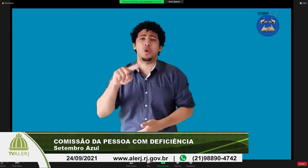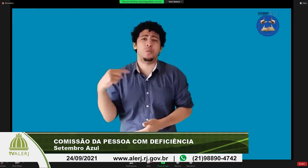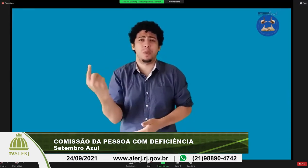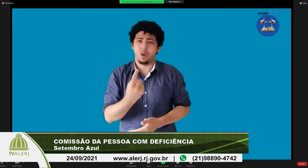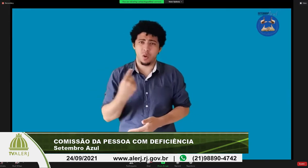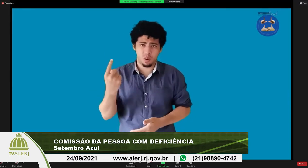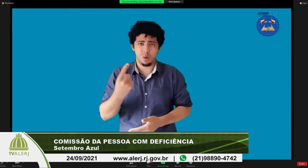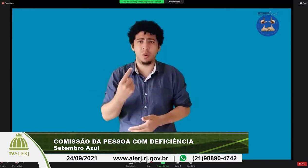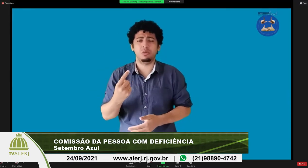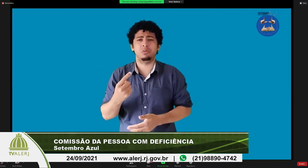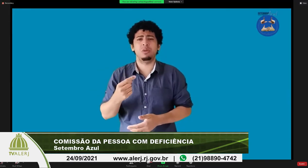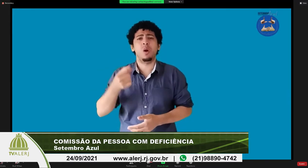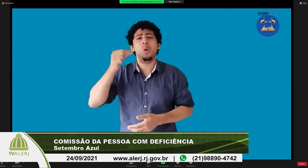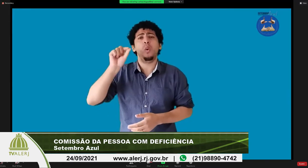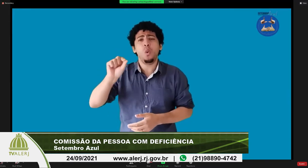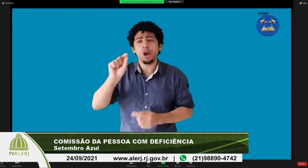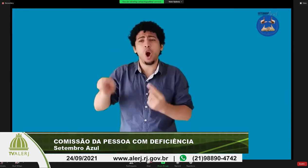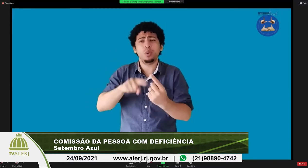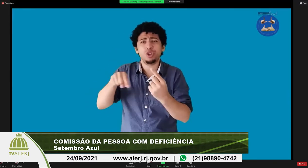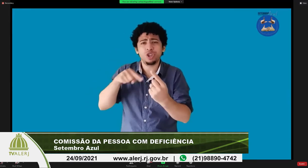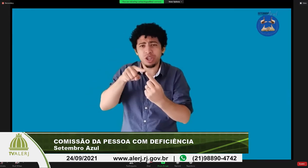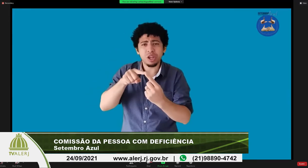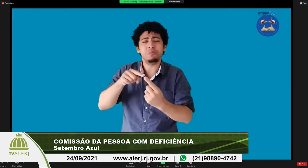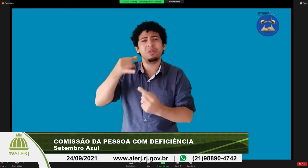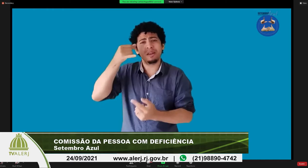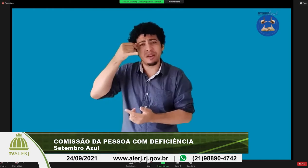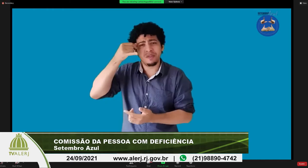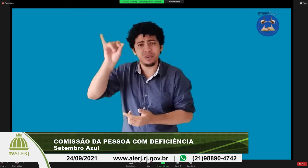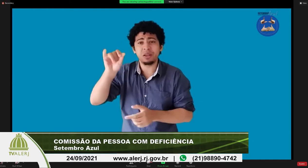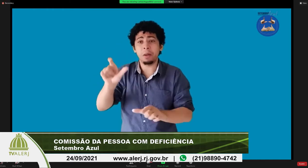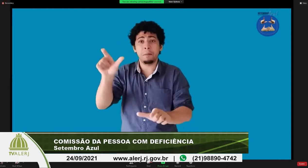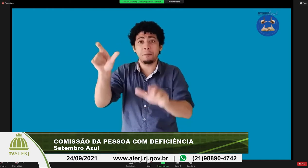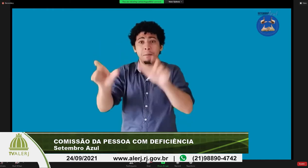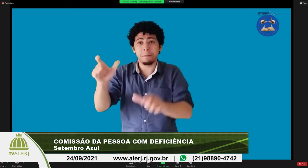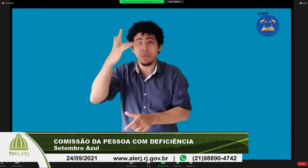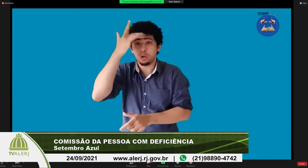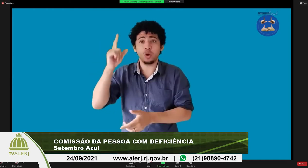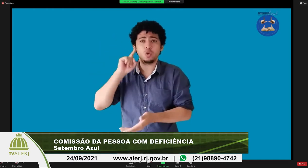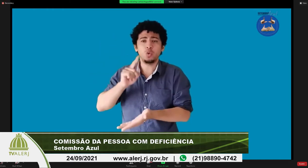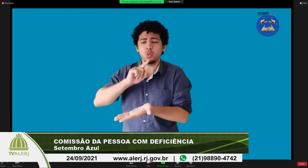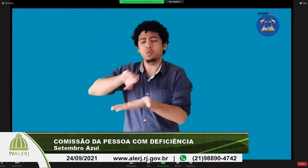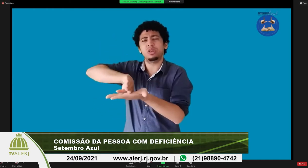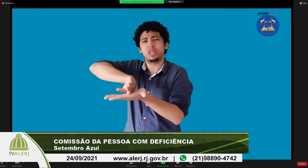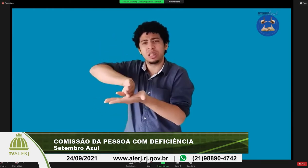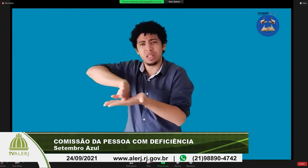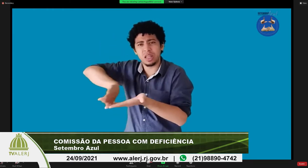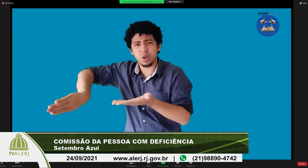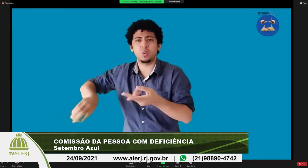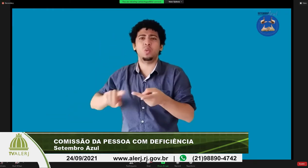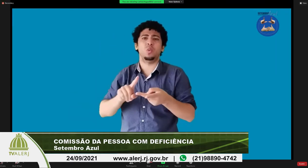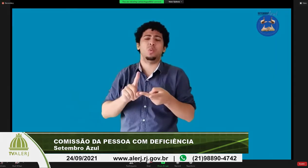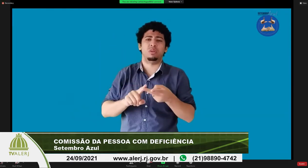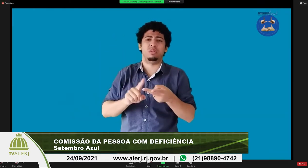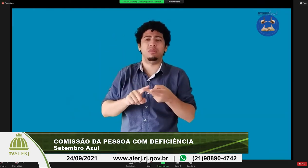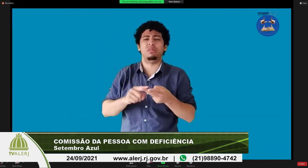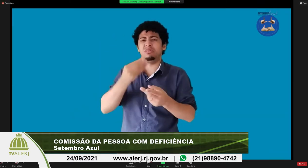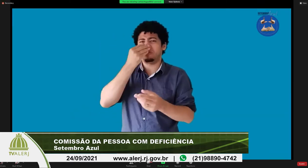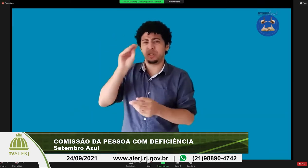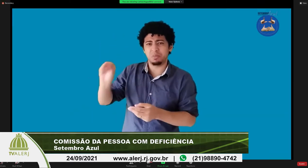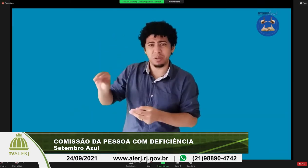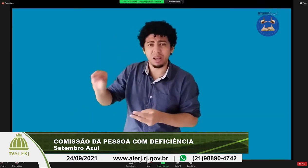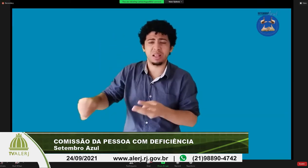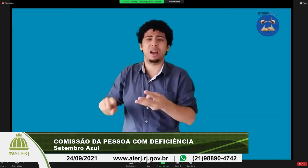população surda pensando nas questões ligadas ao enfrentamento que vivenciamos nas lutas de evitar